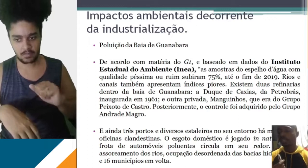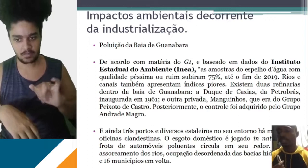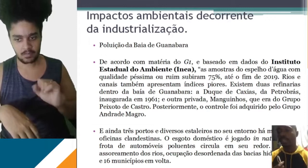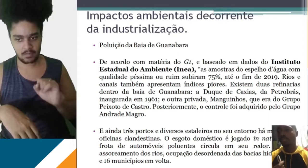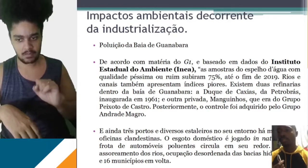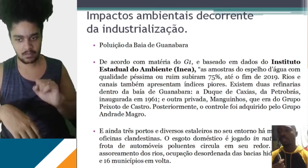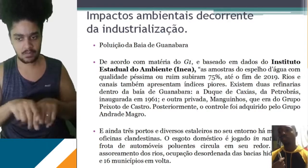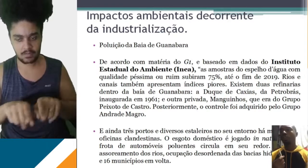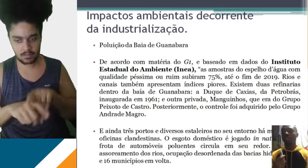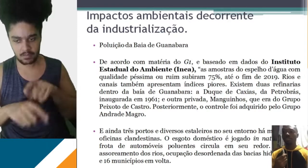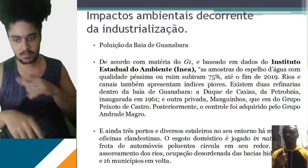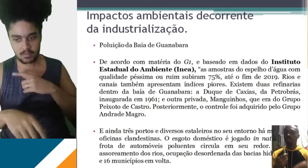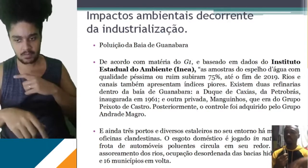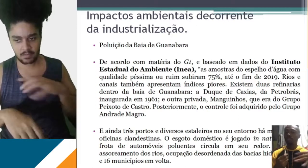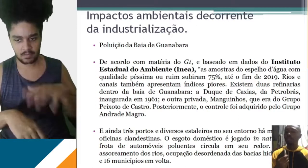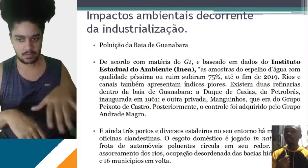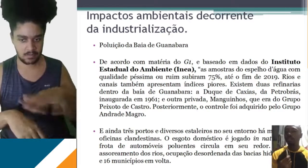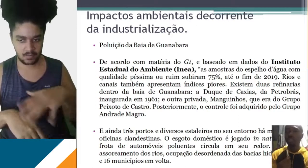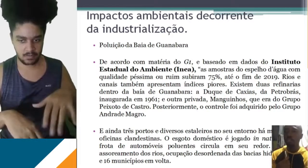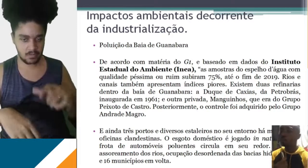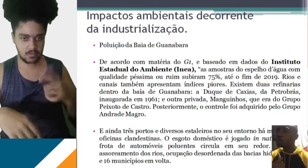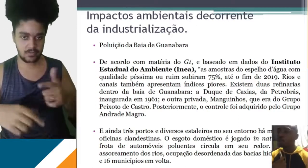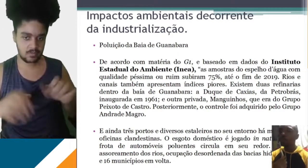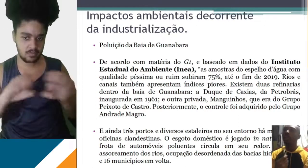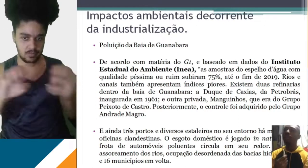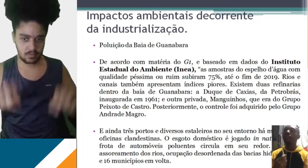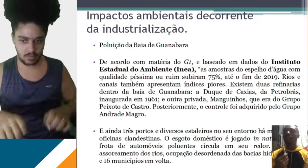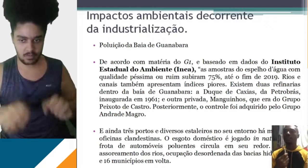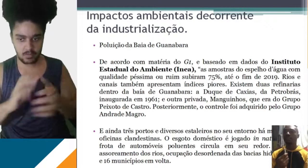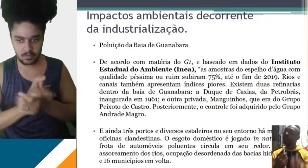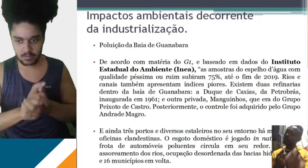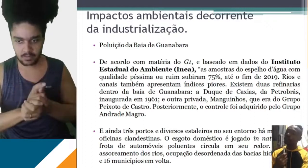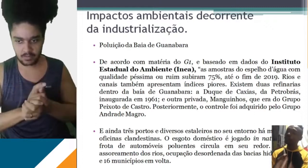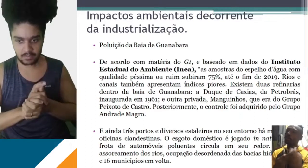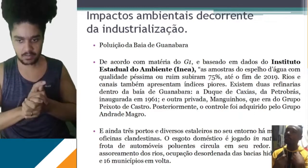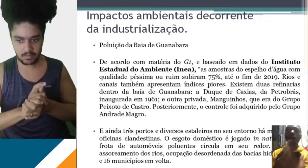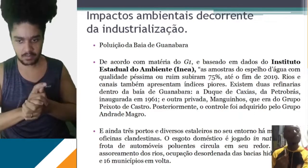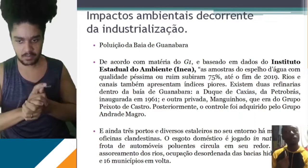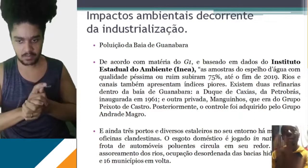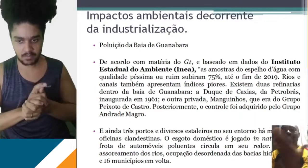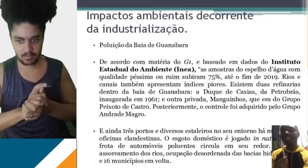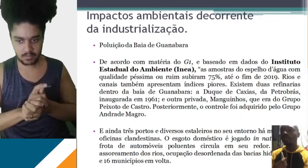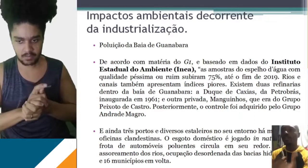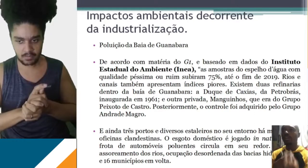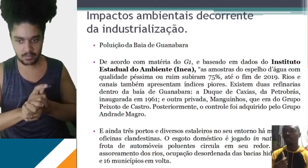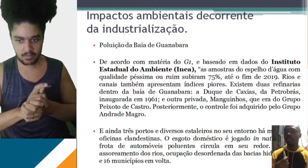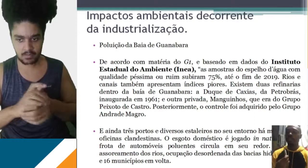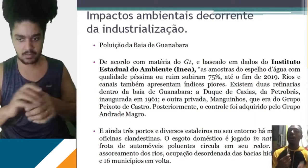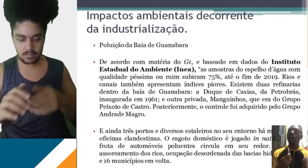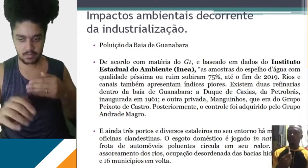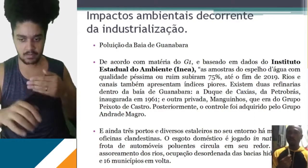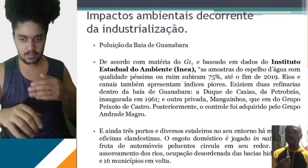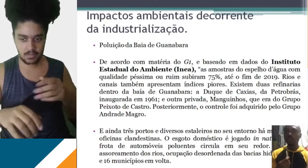empresas chegam num território e é um território que não tem toda a estrutura para receber, mas mesmo esses municípios em abrem mão e estão, elas